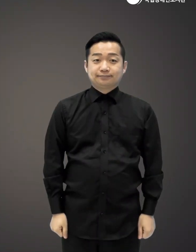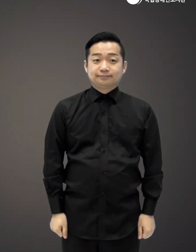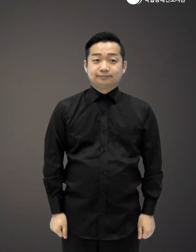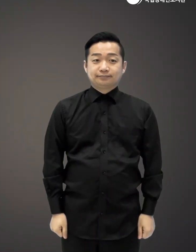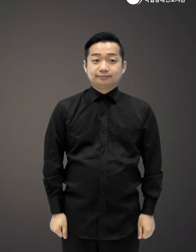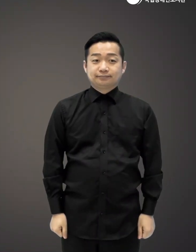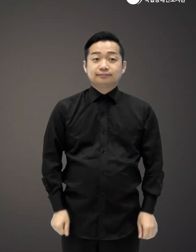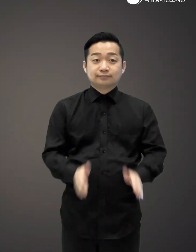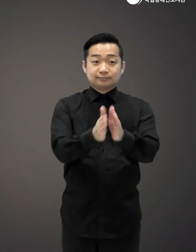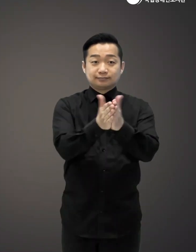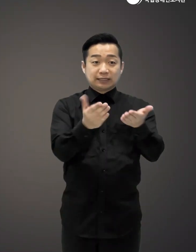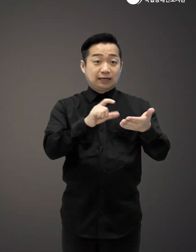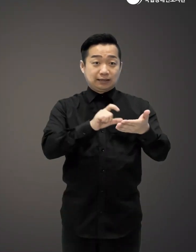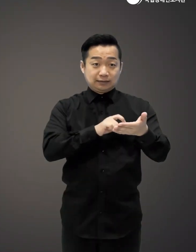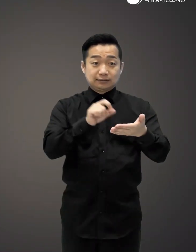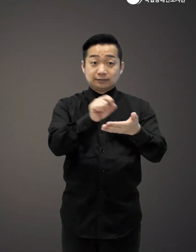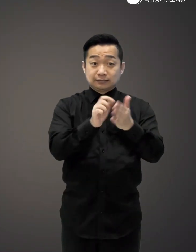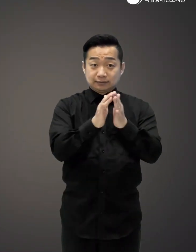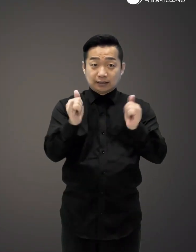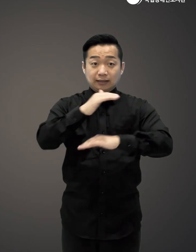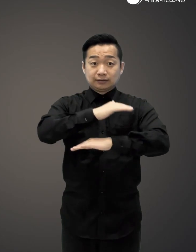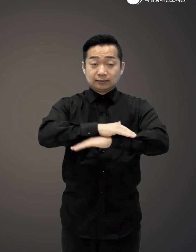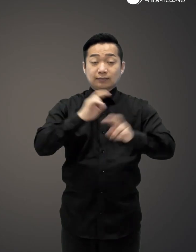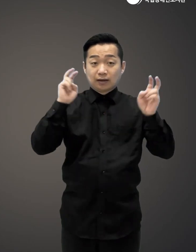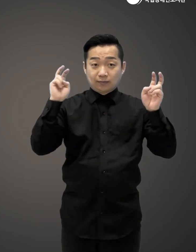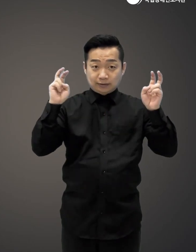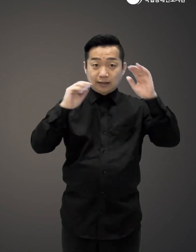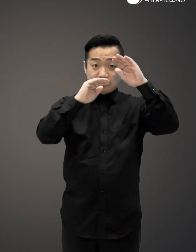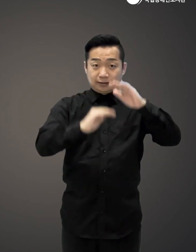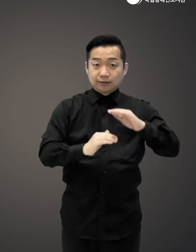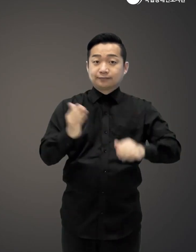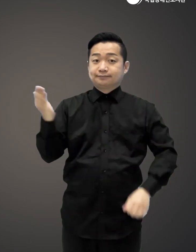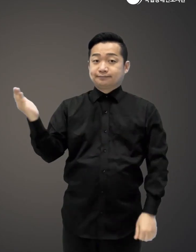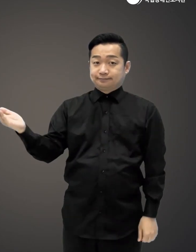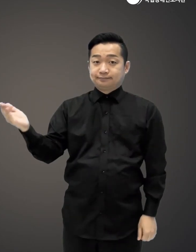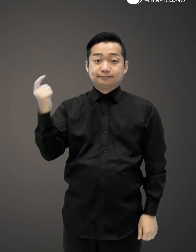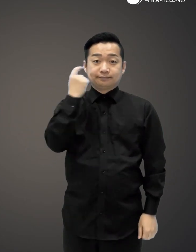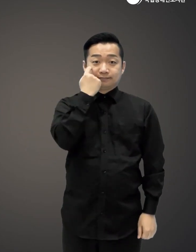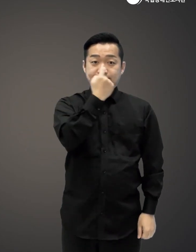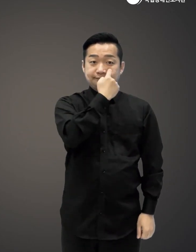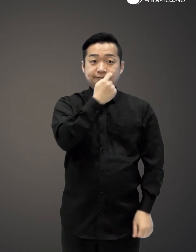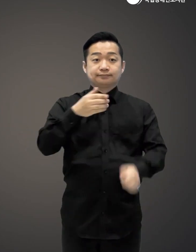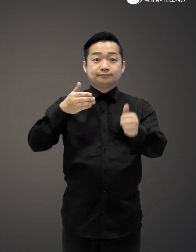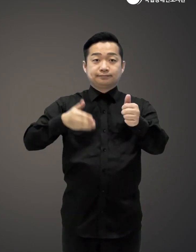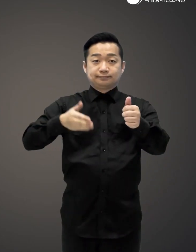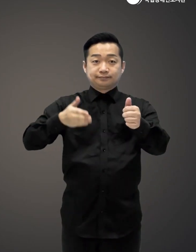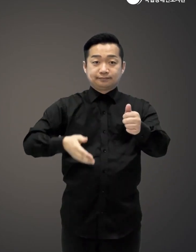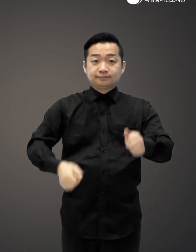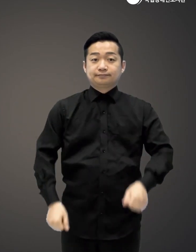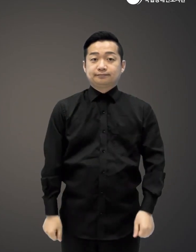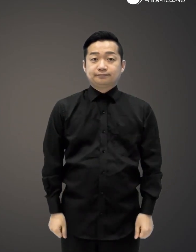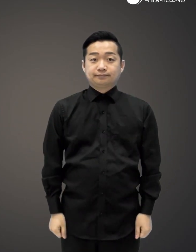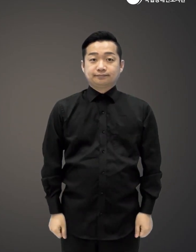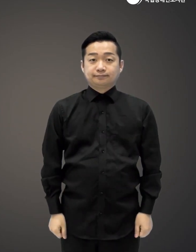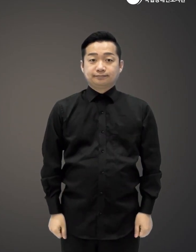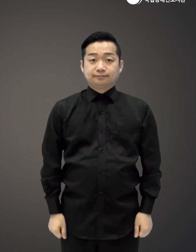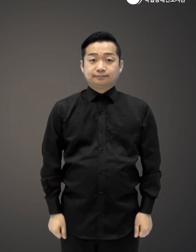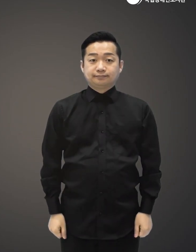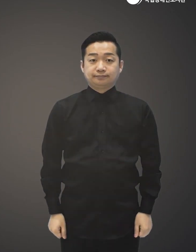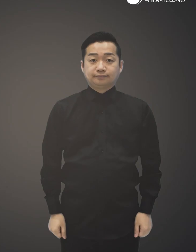저자 한복선 책 한복선의 요리백과 338 출판사 리스컴